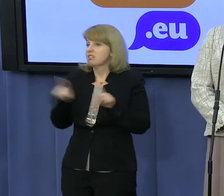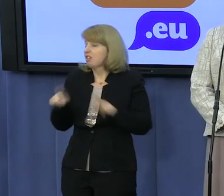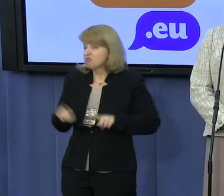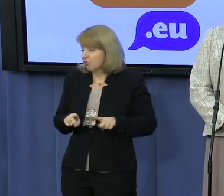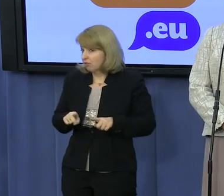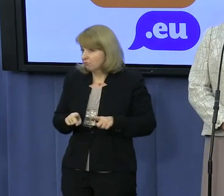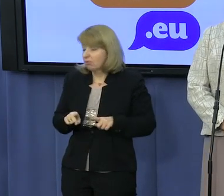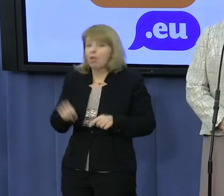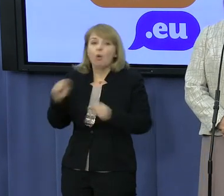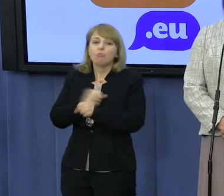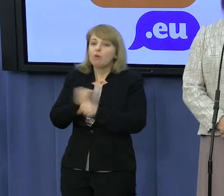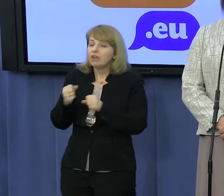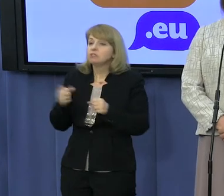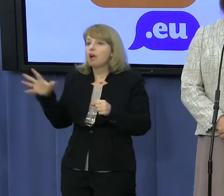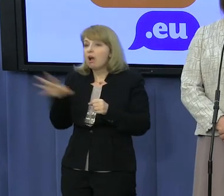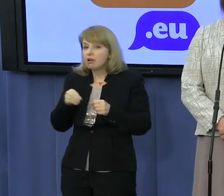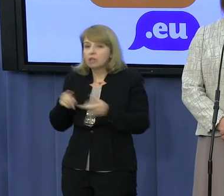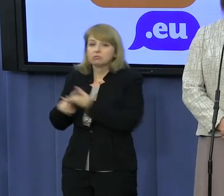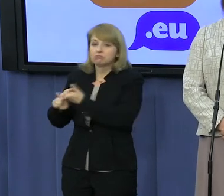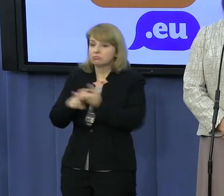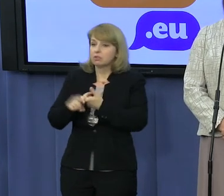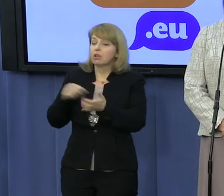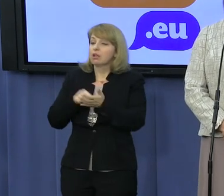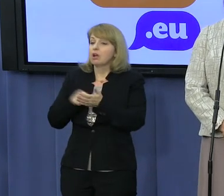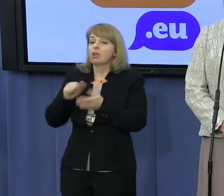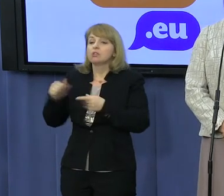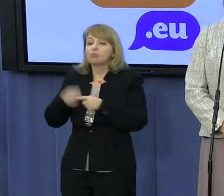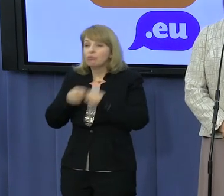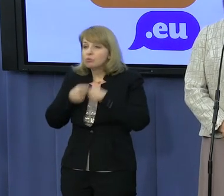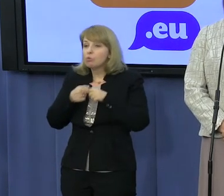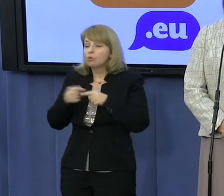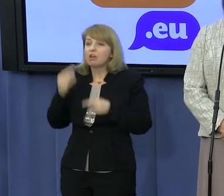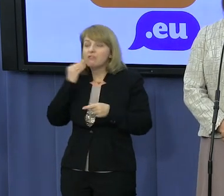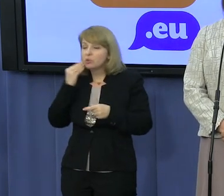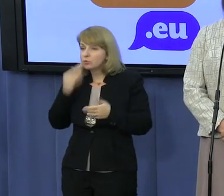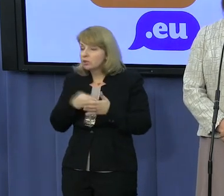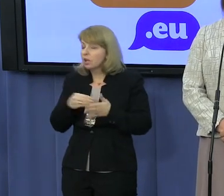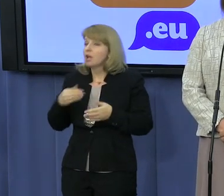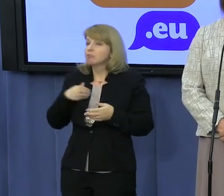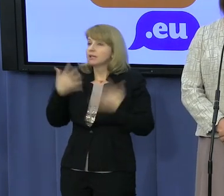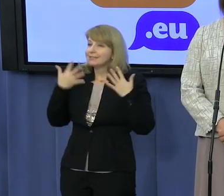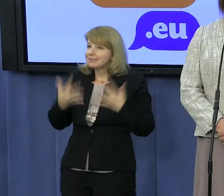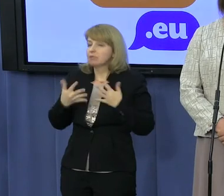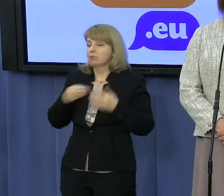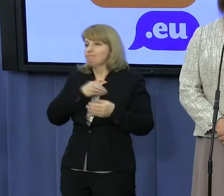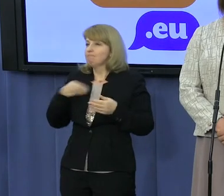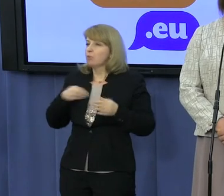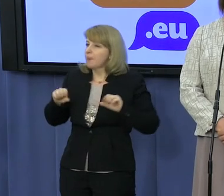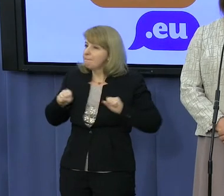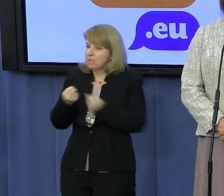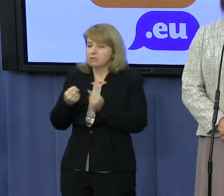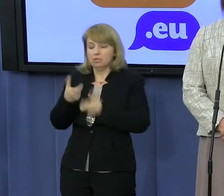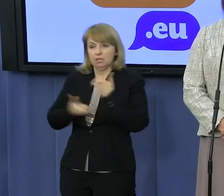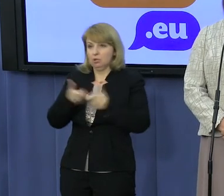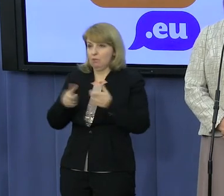poważne związki, a te poważne związki to jest wspólna waluta. I apelujemy po raz kolejny, żeby Polska przystąpiła w trybie pilnym do